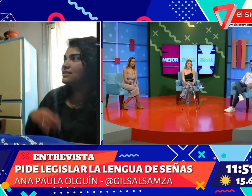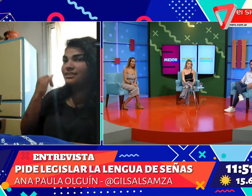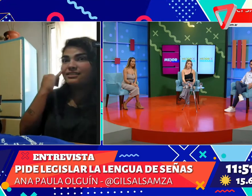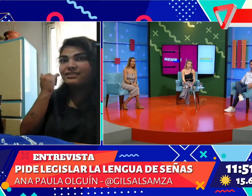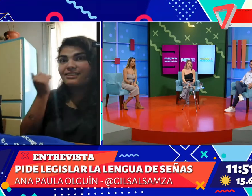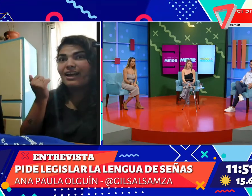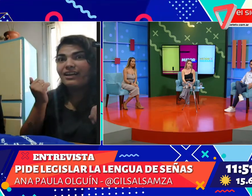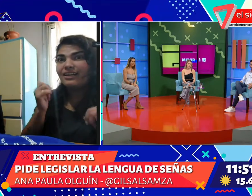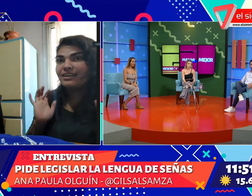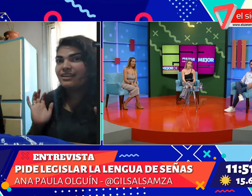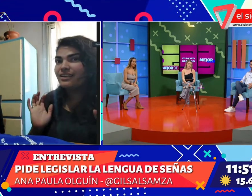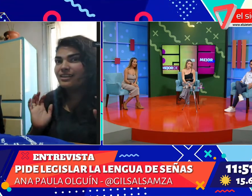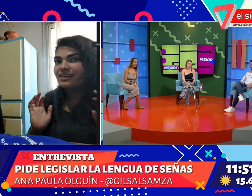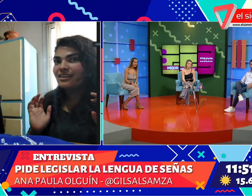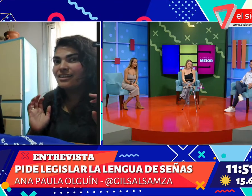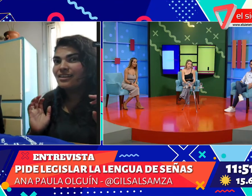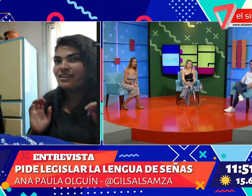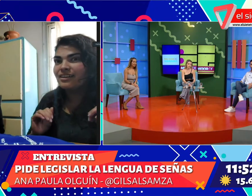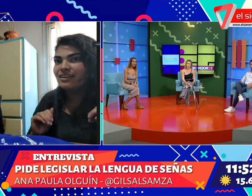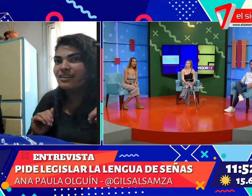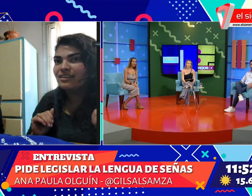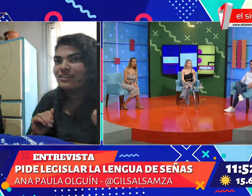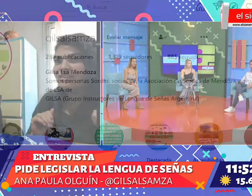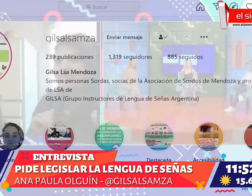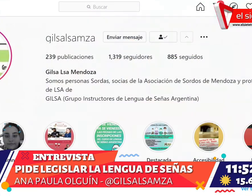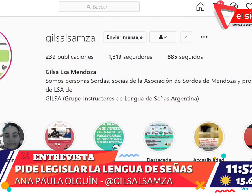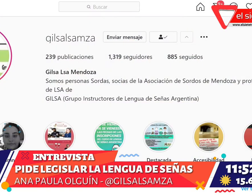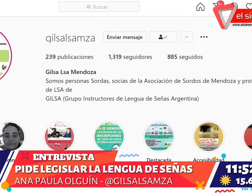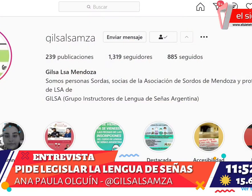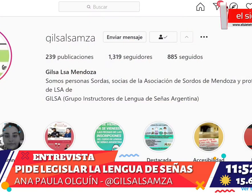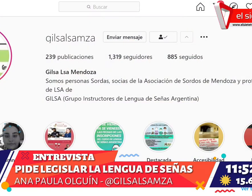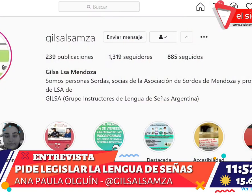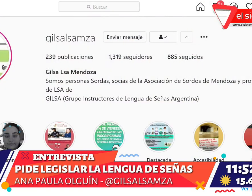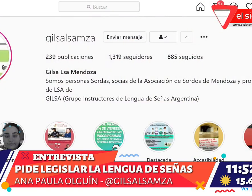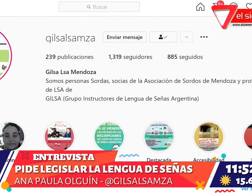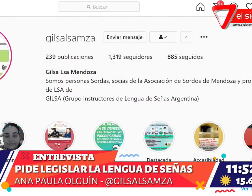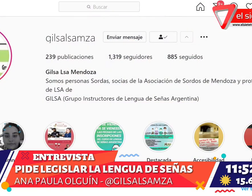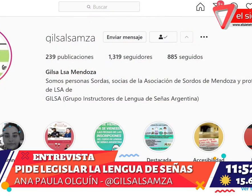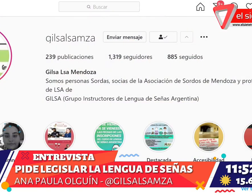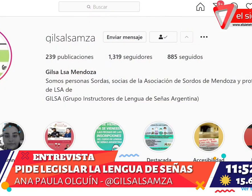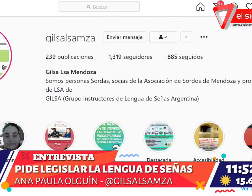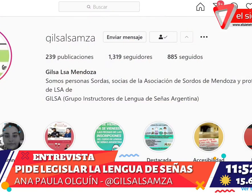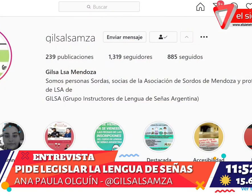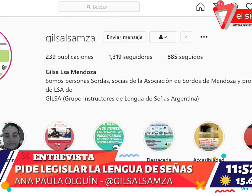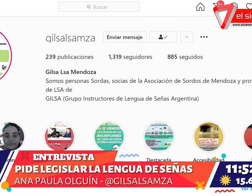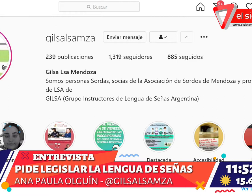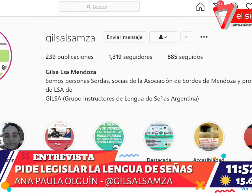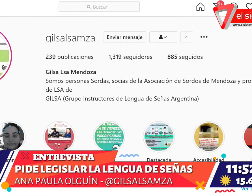No, no la escuchamos, lamentablemente a Fátima. No la escuchamos a Fátima. debería ahí encender el